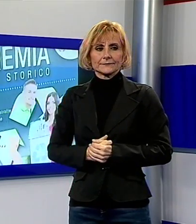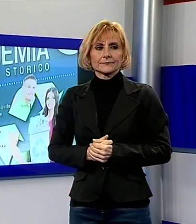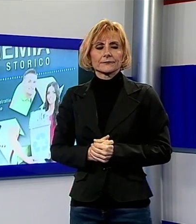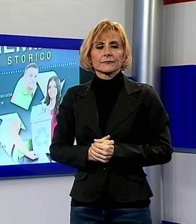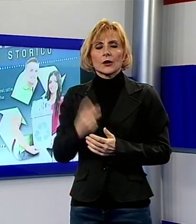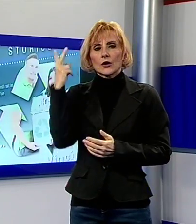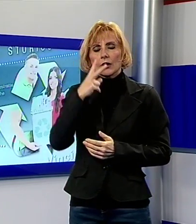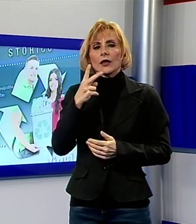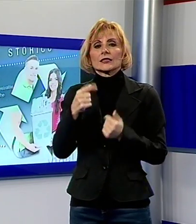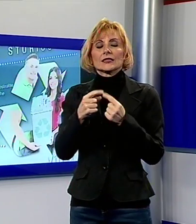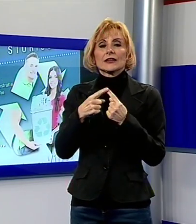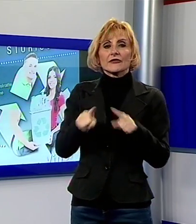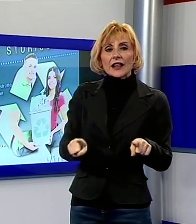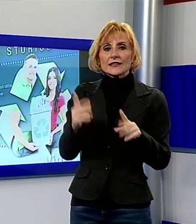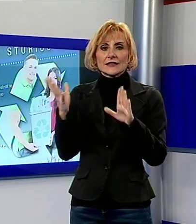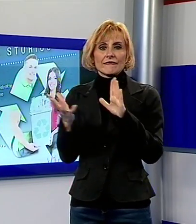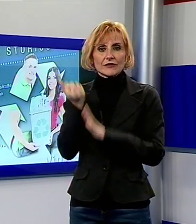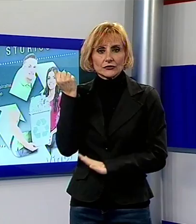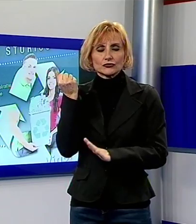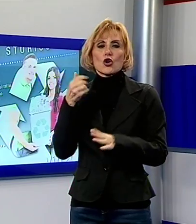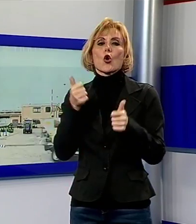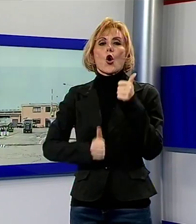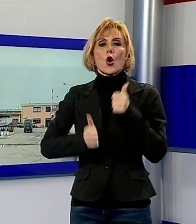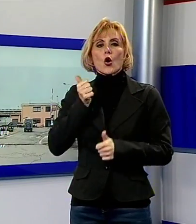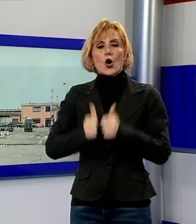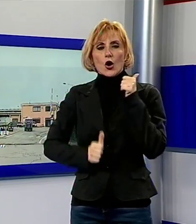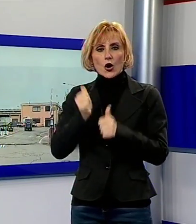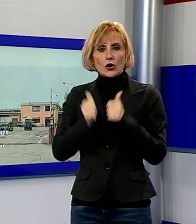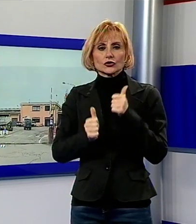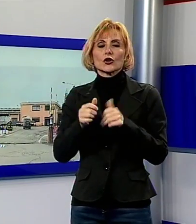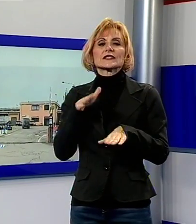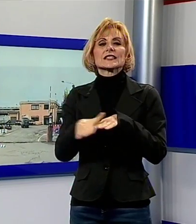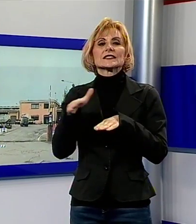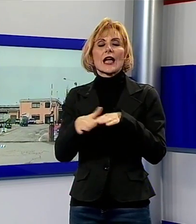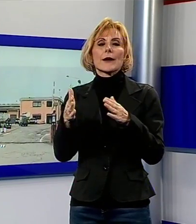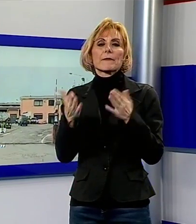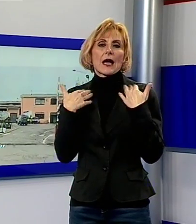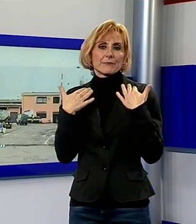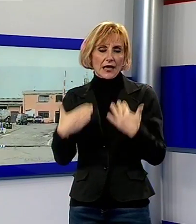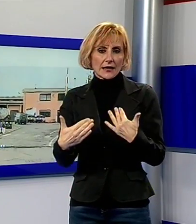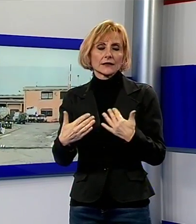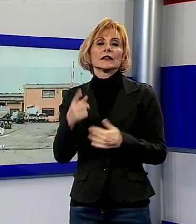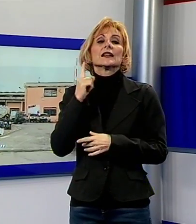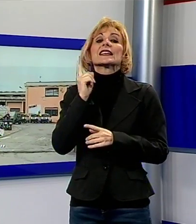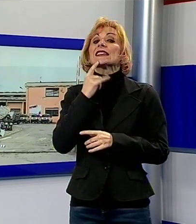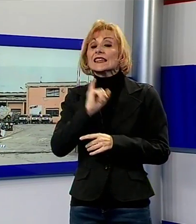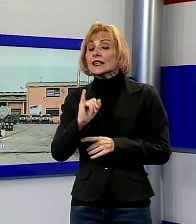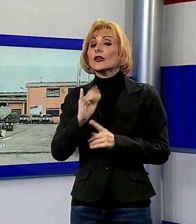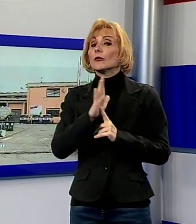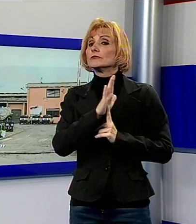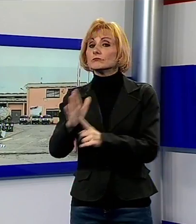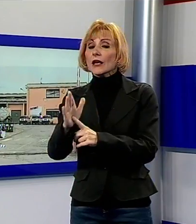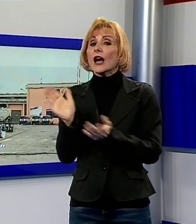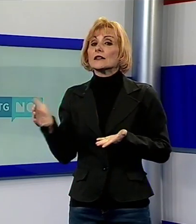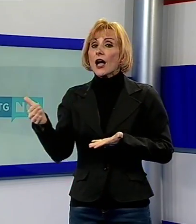Differenze e vinci, concorso di sistema ambiente, sconto di 80 euro sulla tassa rifiuti per chi dimostrerà di eccellere nella